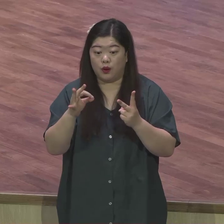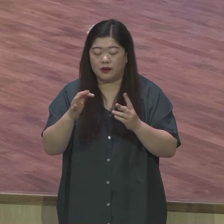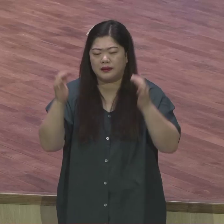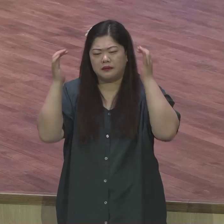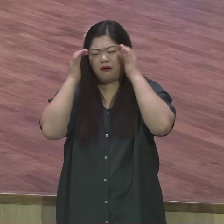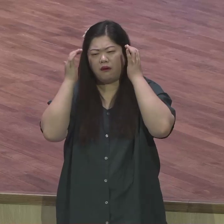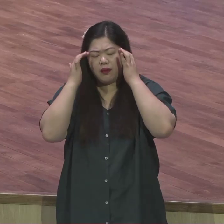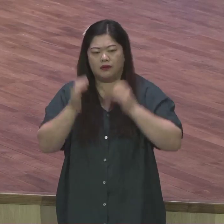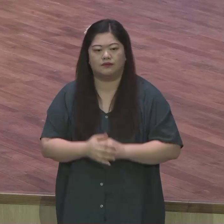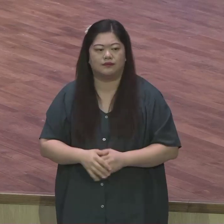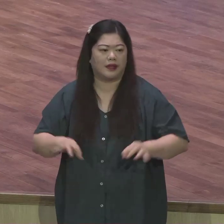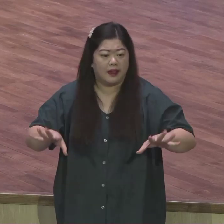그렇게 표현했어요